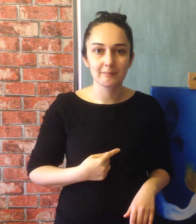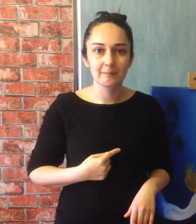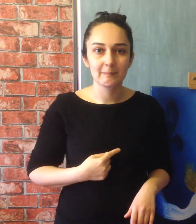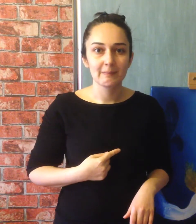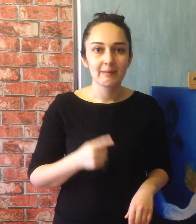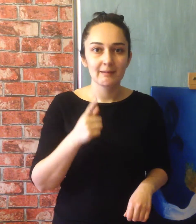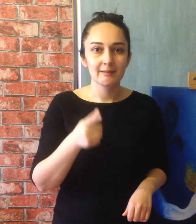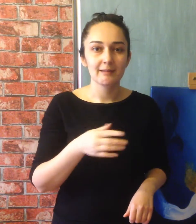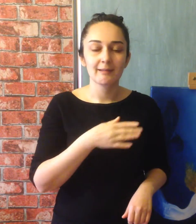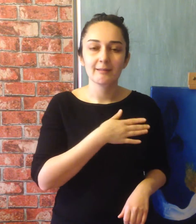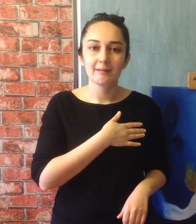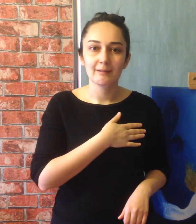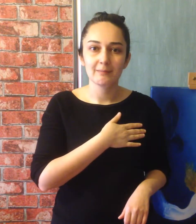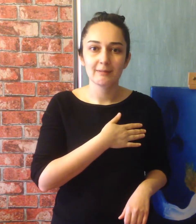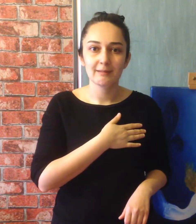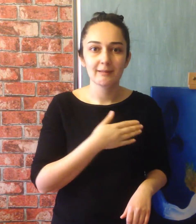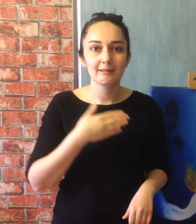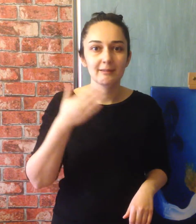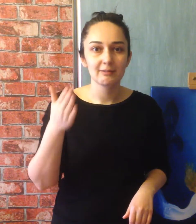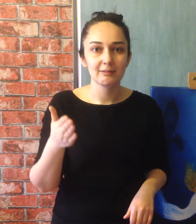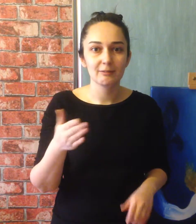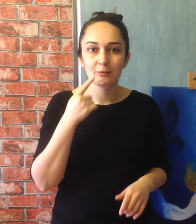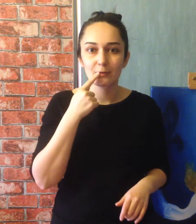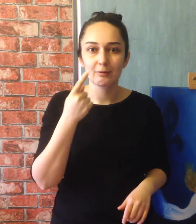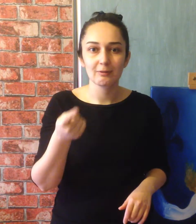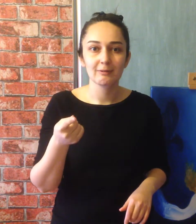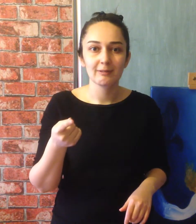kalbinden geçeni söyle.